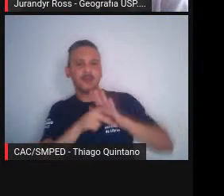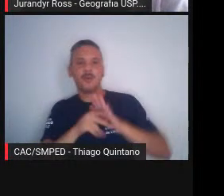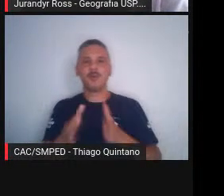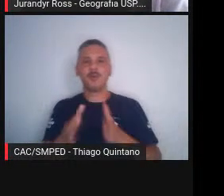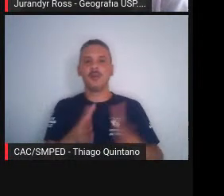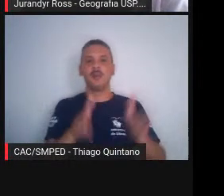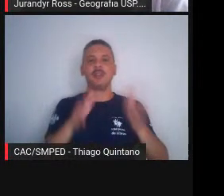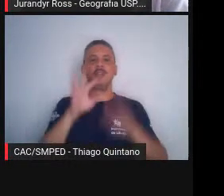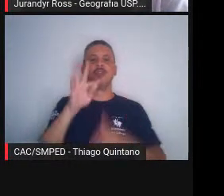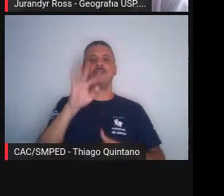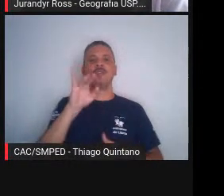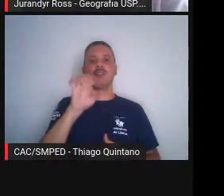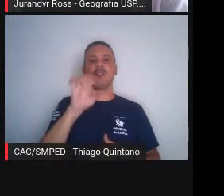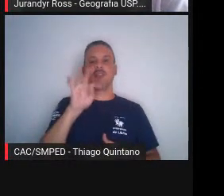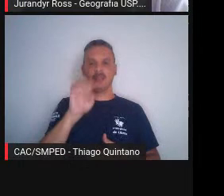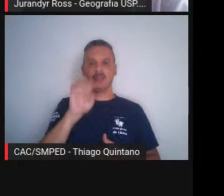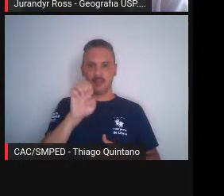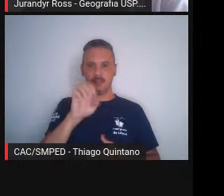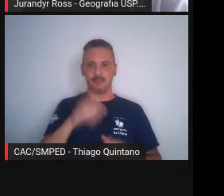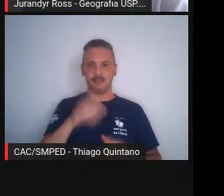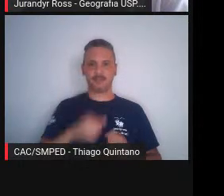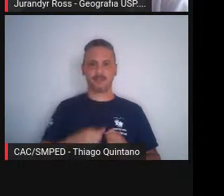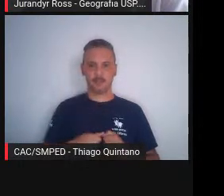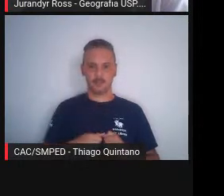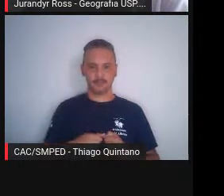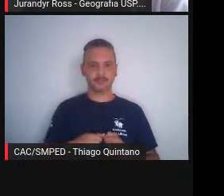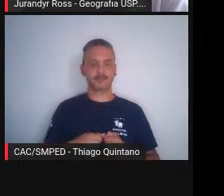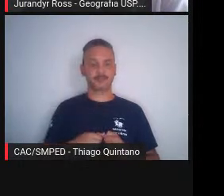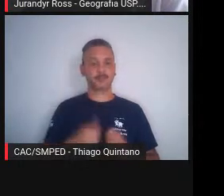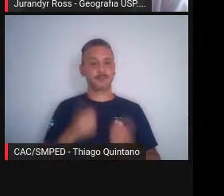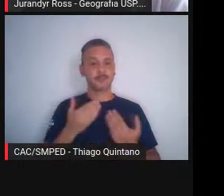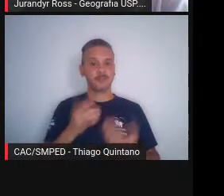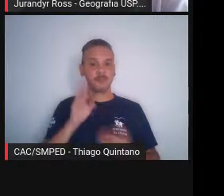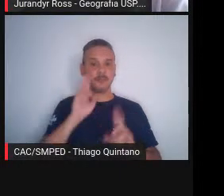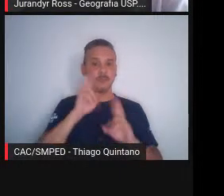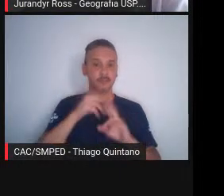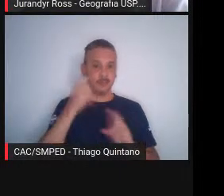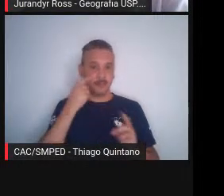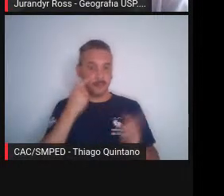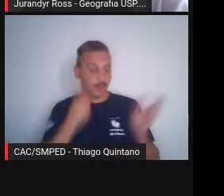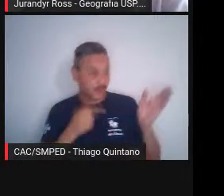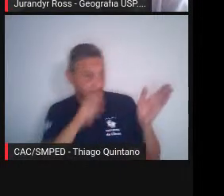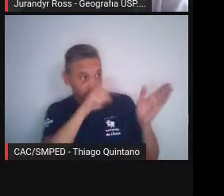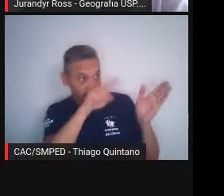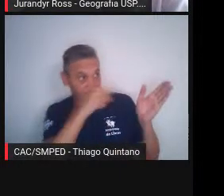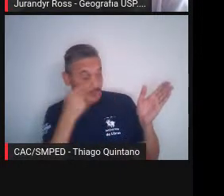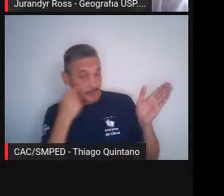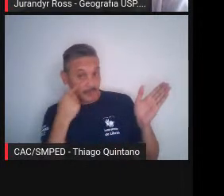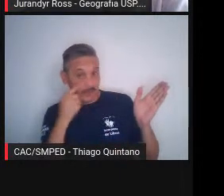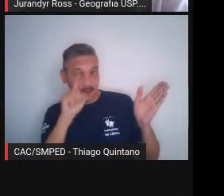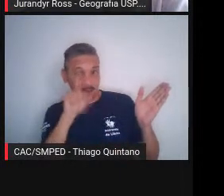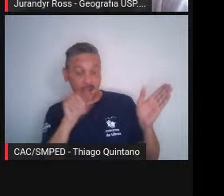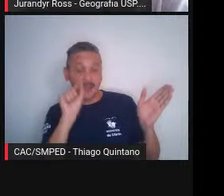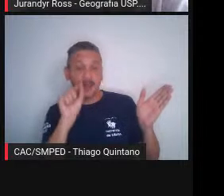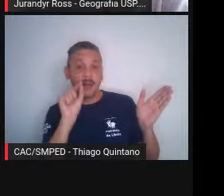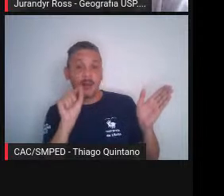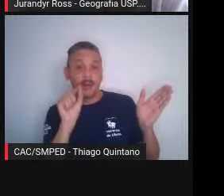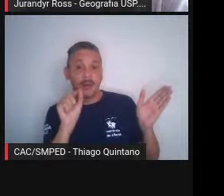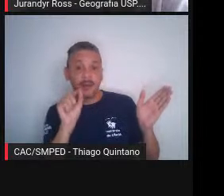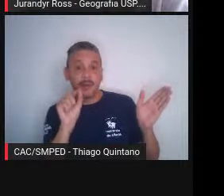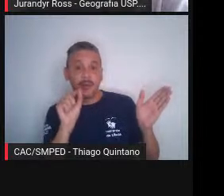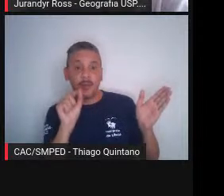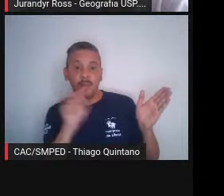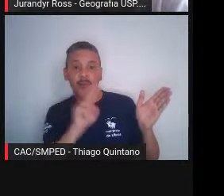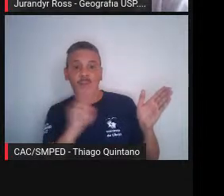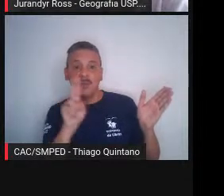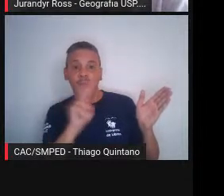para dar uma referência de onde nós, uma referência, isso aqui é o onde corre o cavalo, como